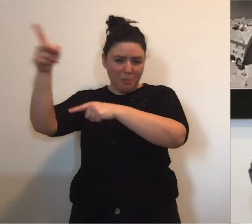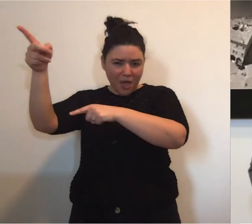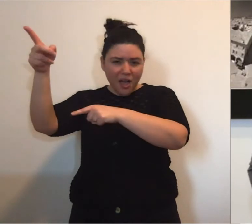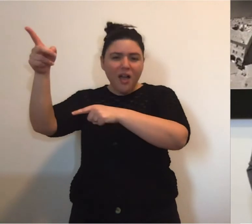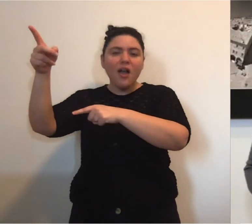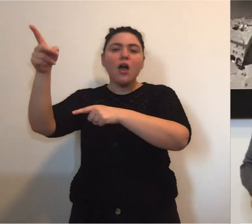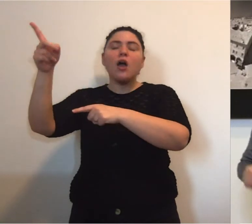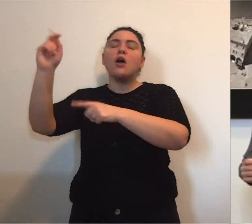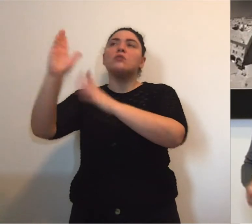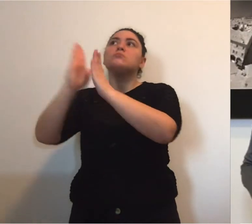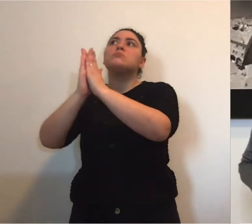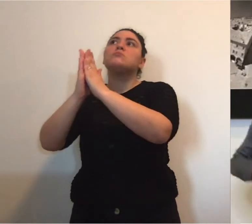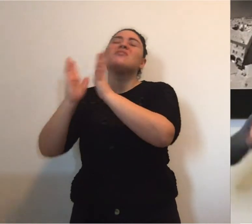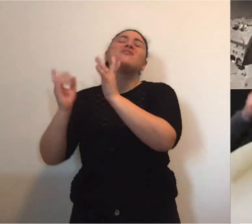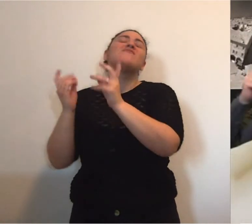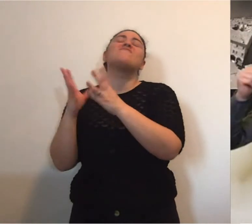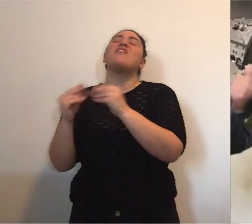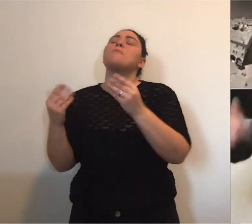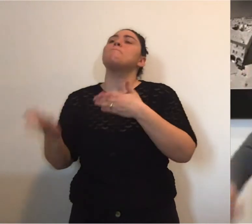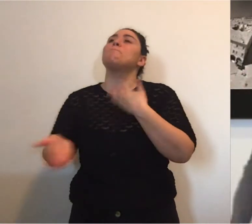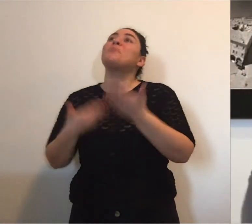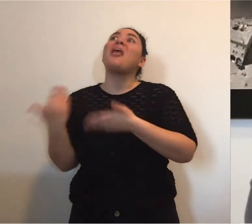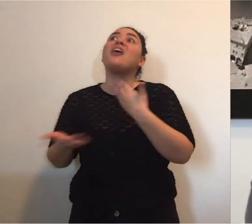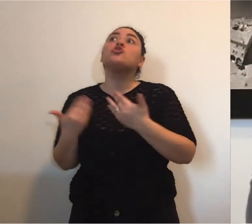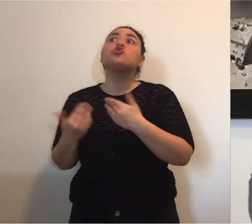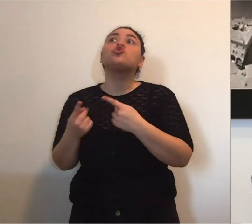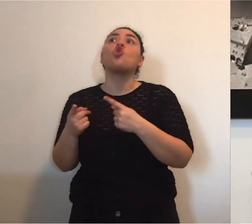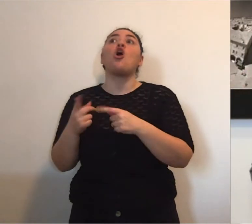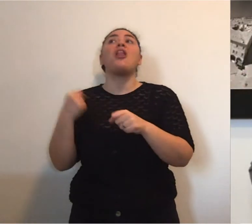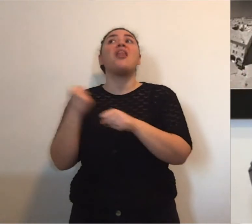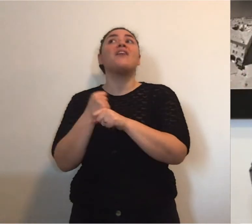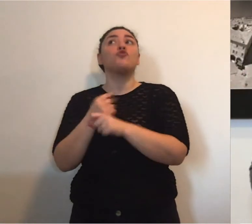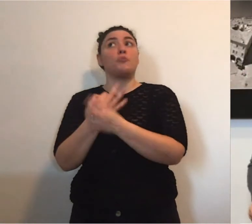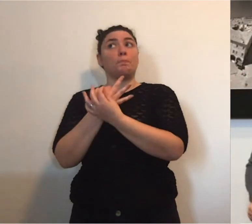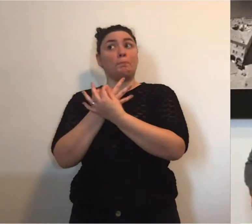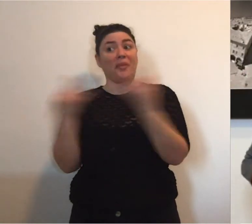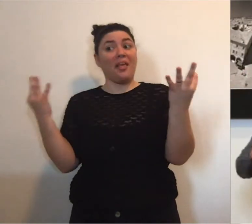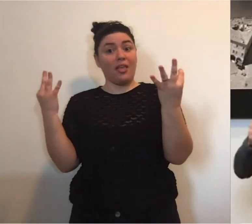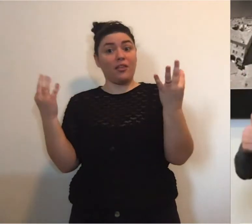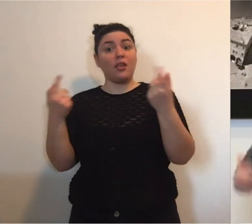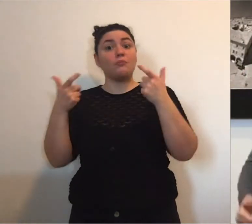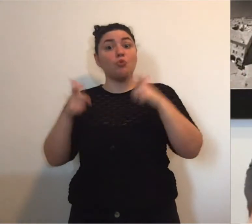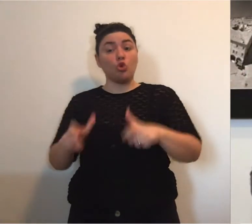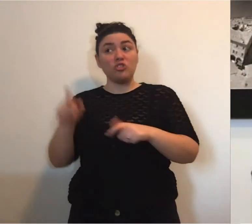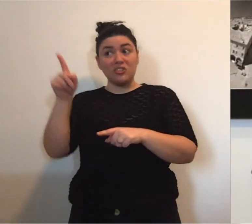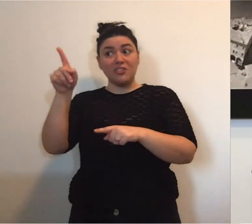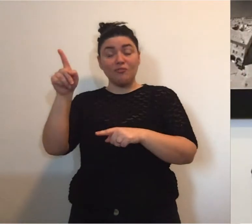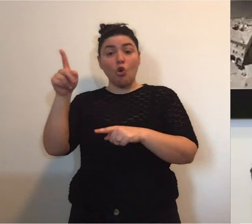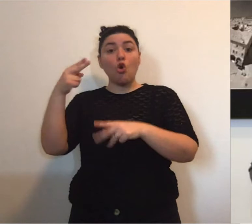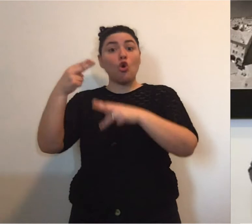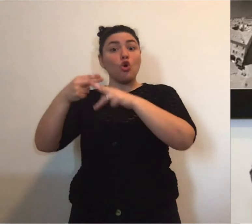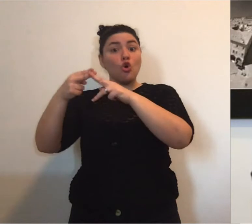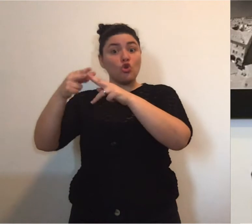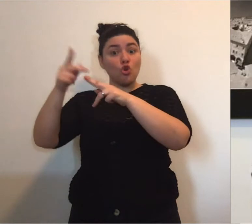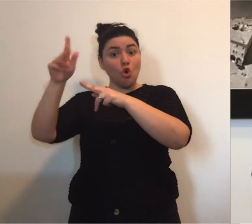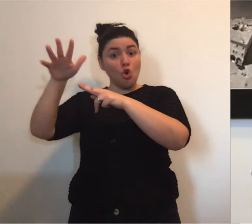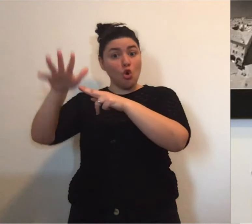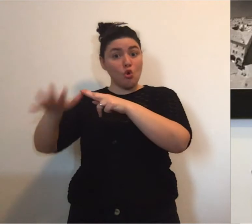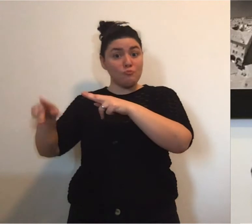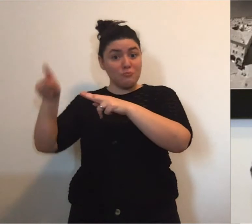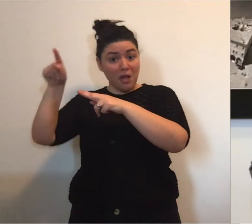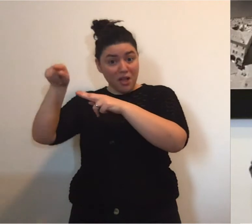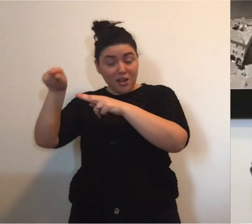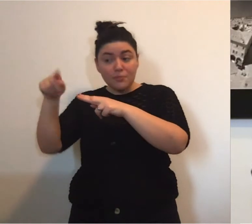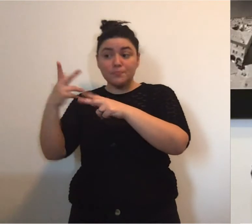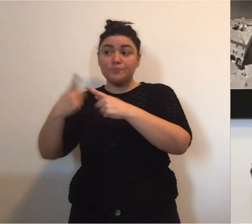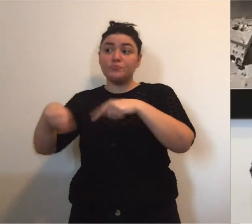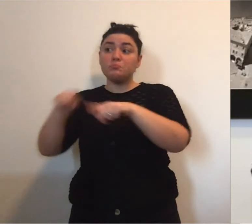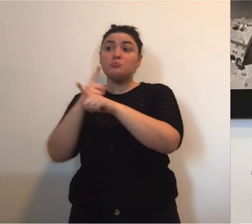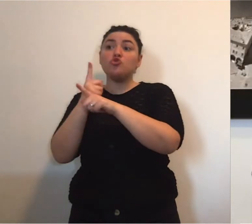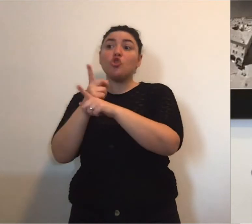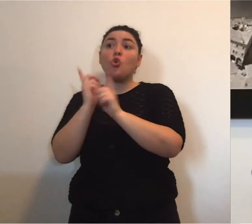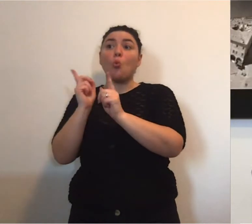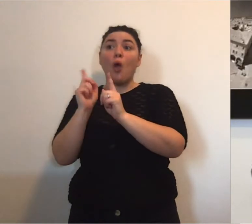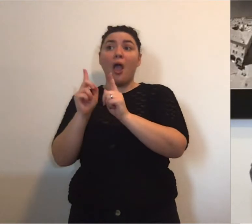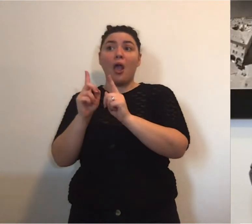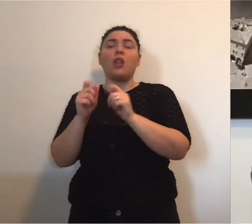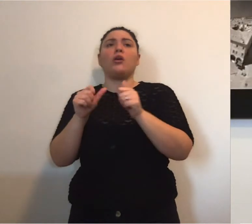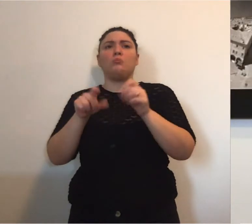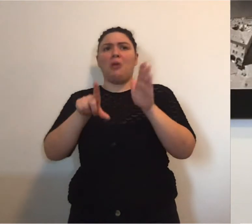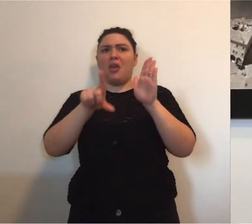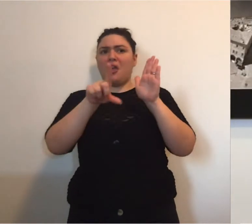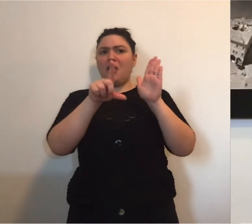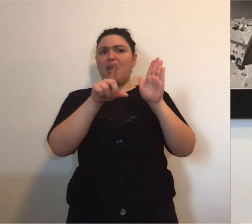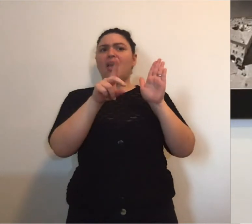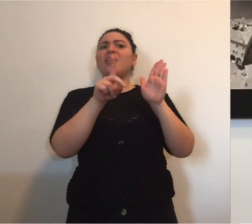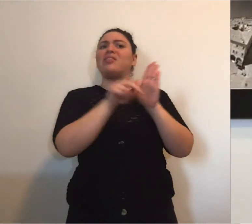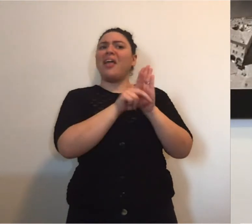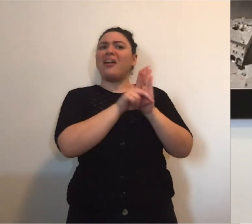di trasferire un fate presto a Roma perché questo è fondamentale, fate presto e fate bene, da Roma noi abbiamo